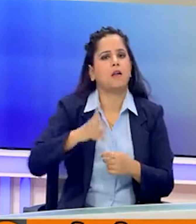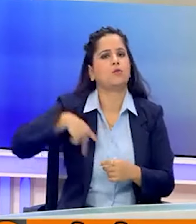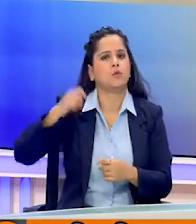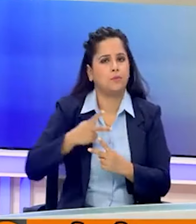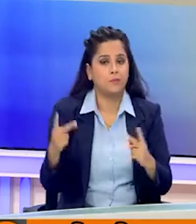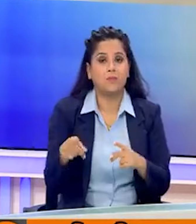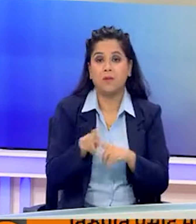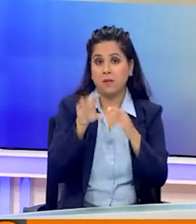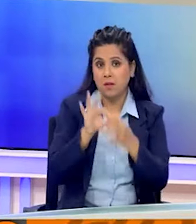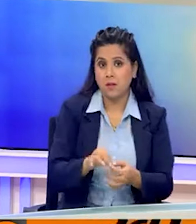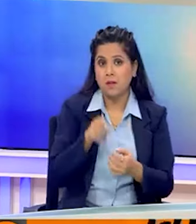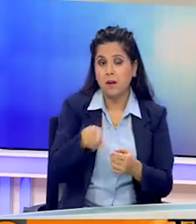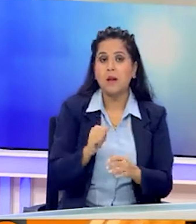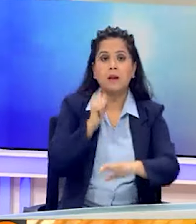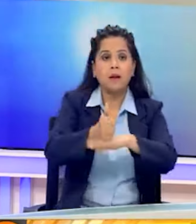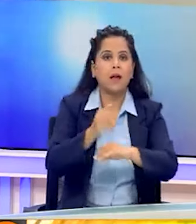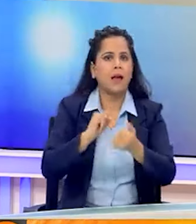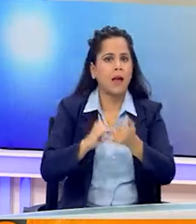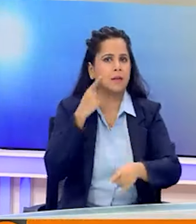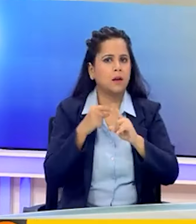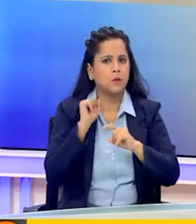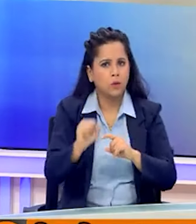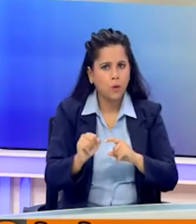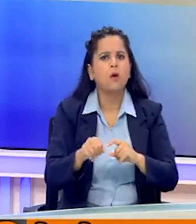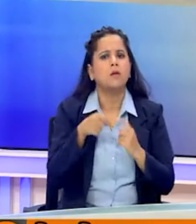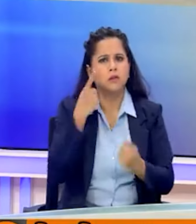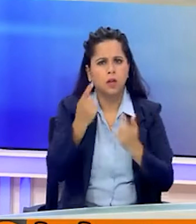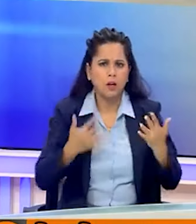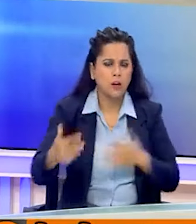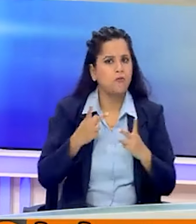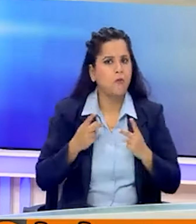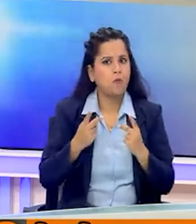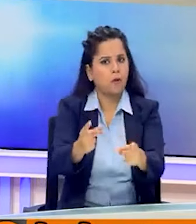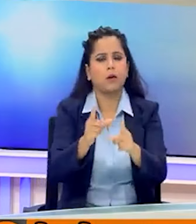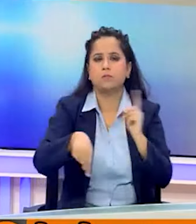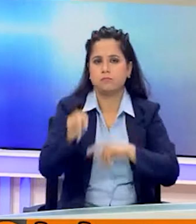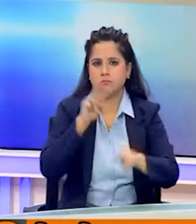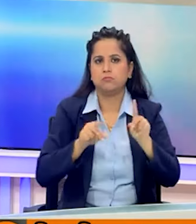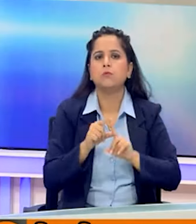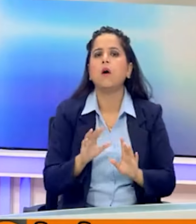इसी बीच मामले में गठे तैसाइटी ने अपनी जाच तेज करती है।